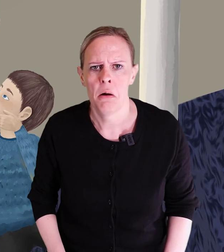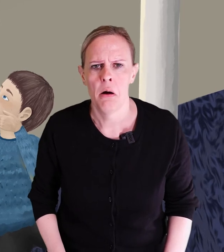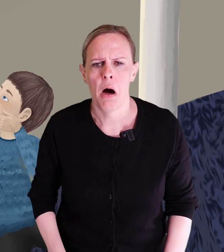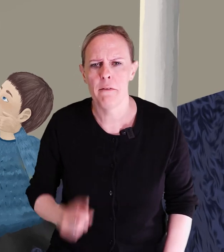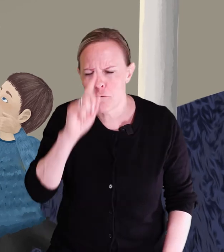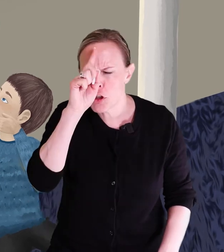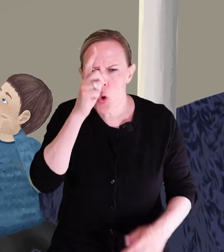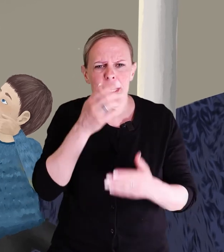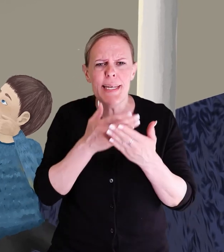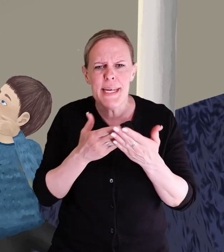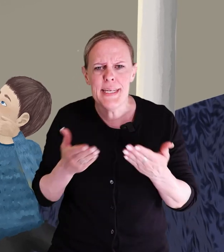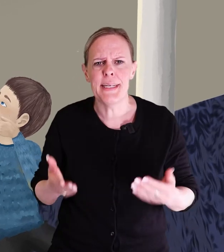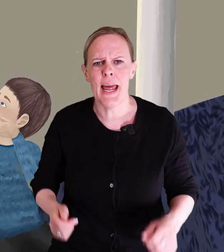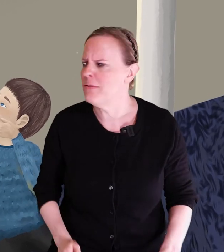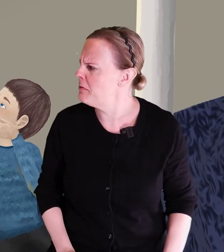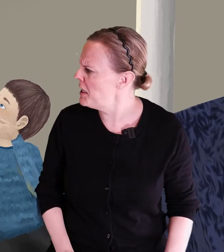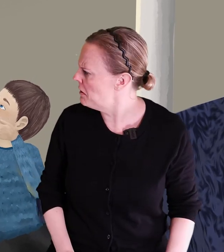Han förstår ingenting.